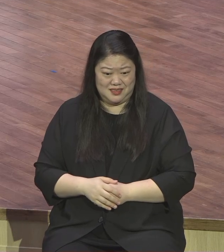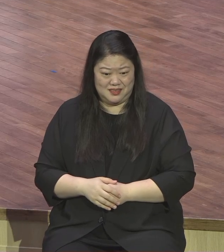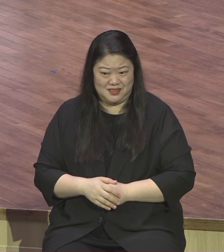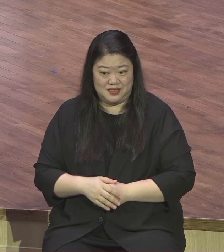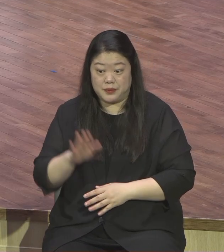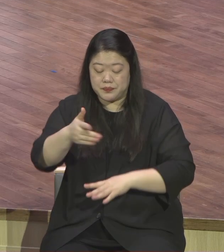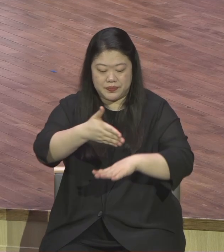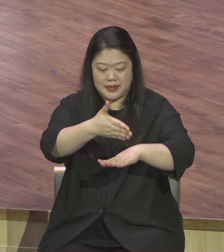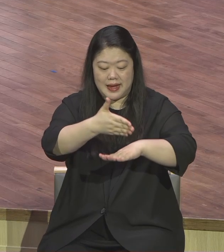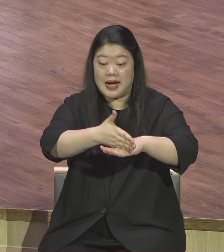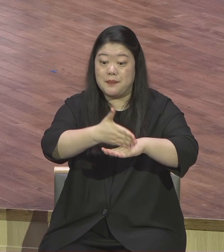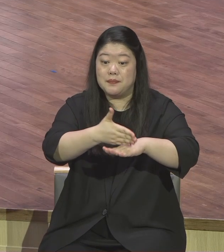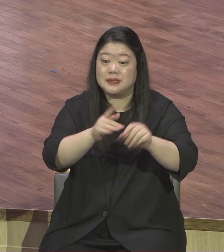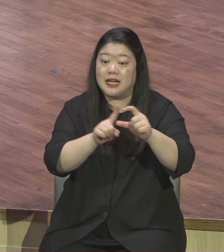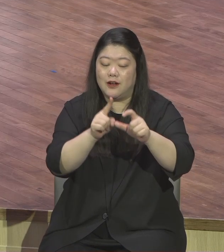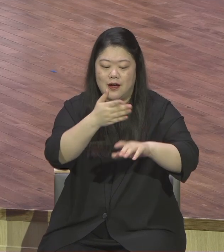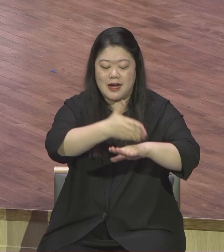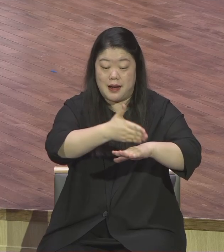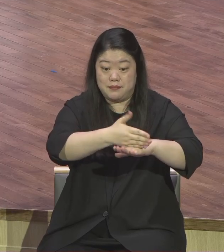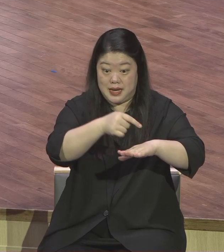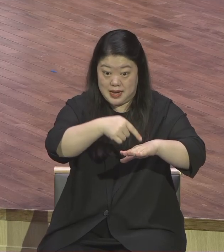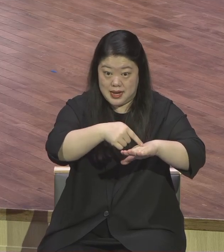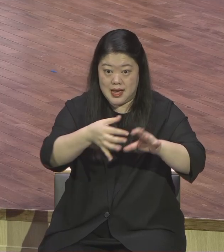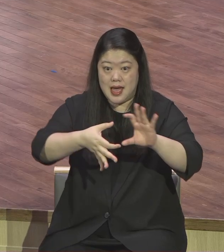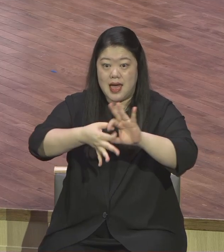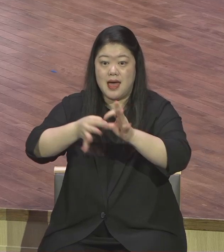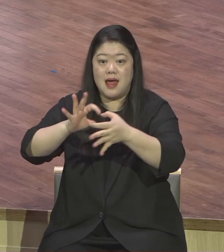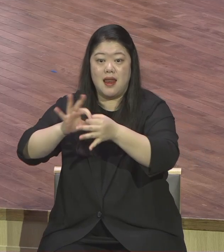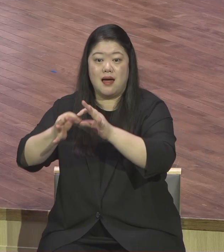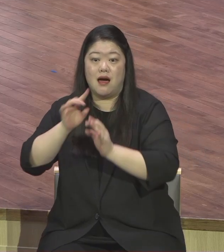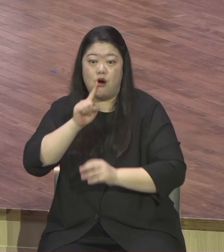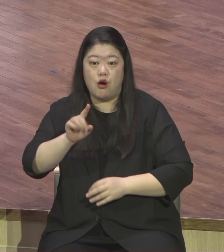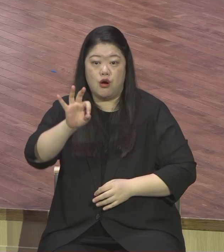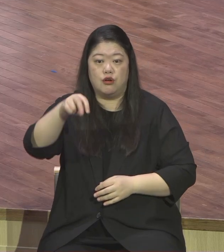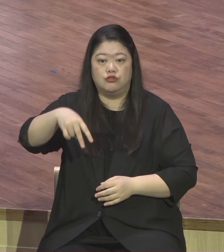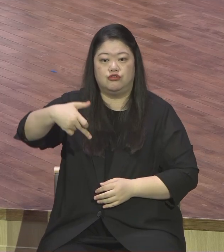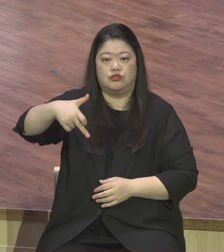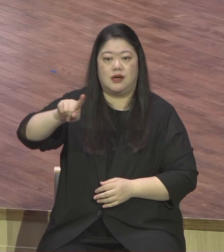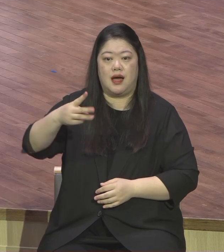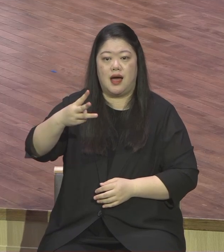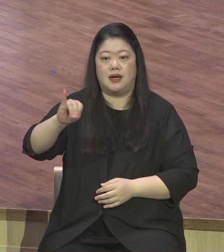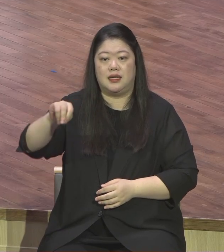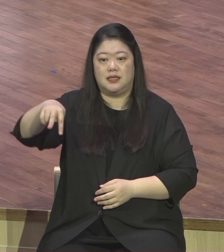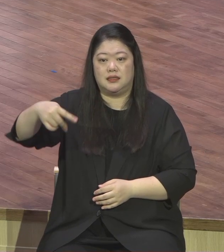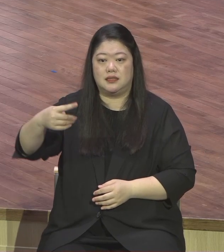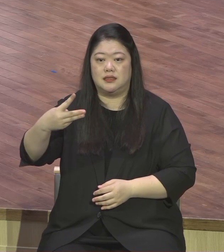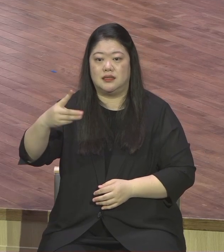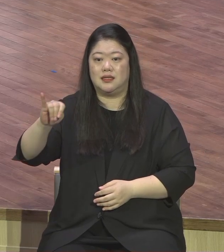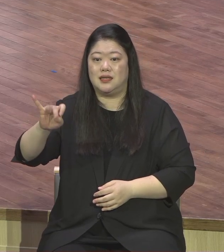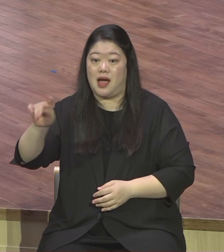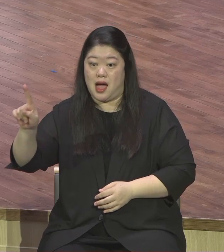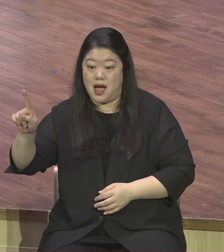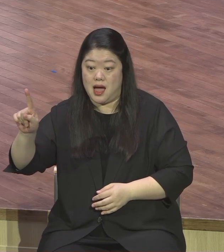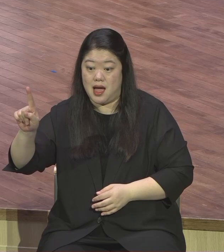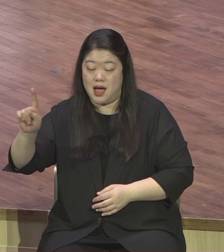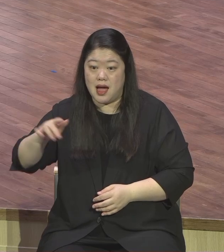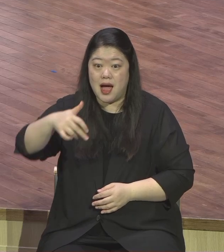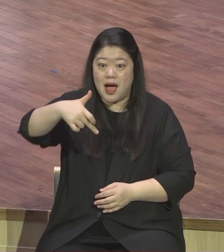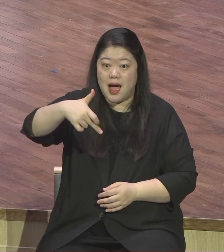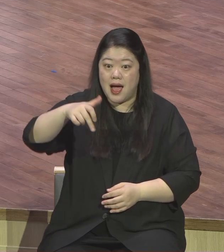티아스 유카리티아스 유카리티아 유카리티아 유카리티아 이거 안에 유카리 유카리스티아 유카리 카리스 이